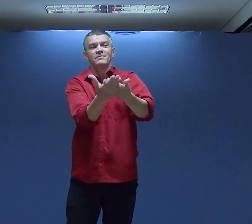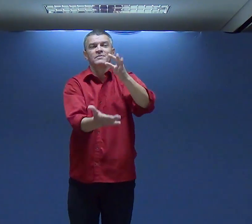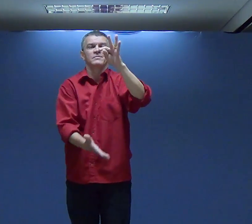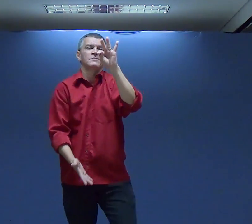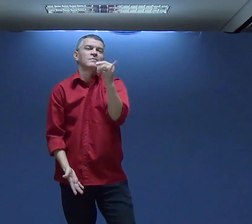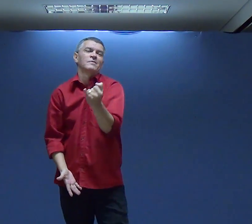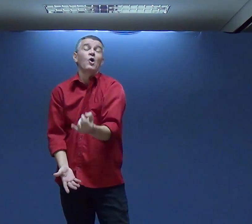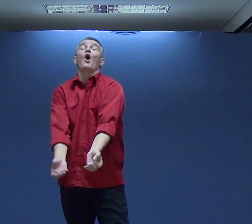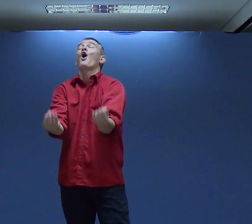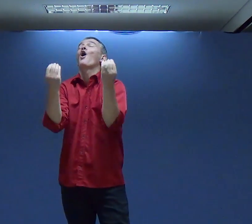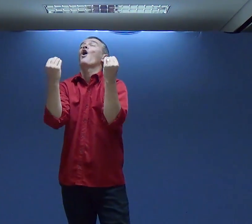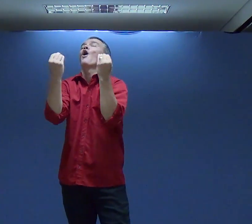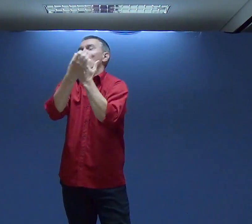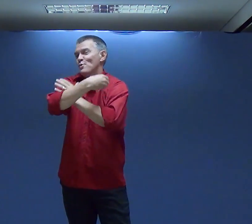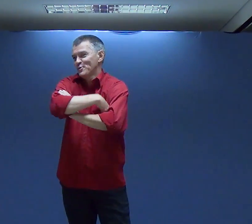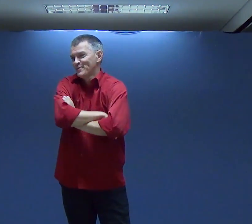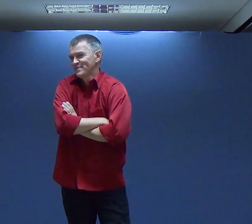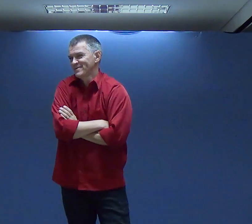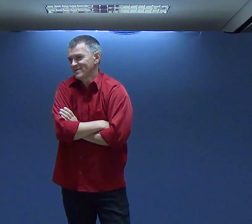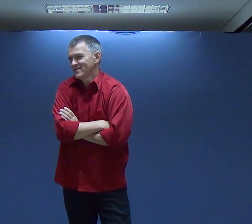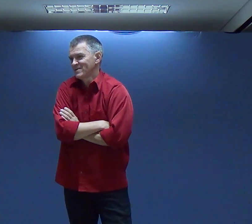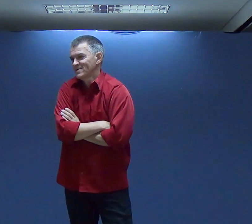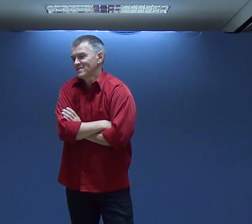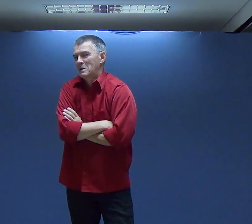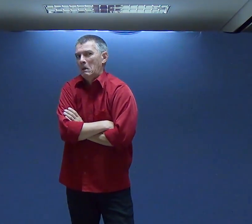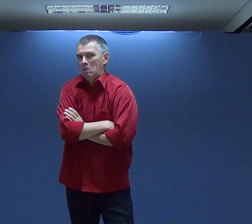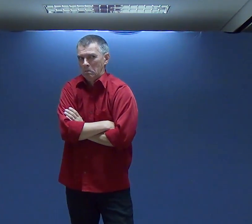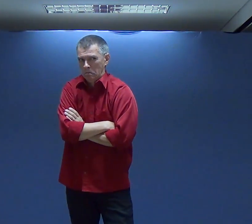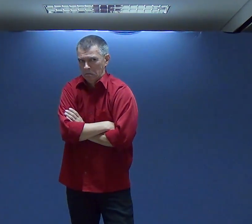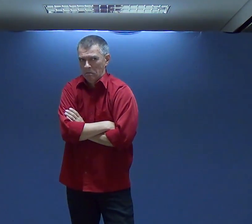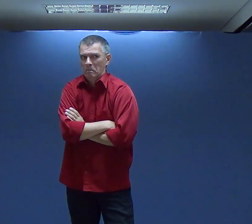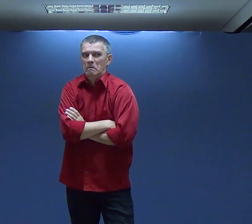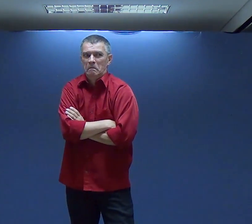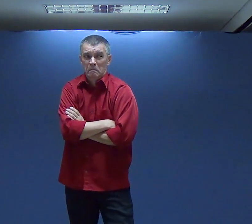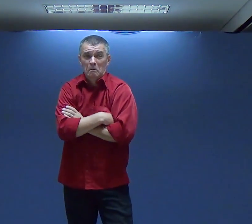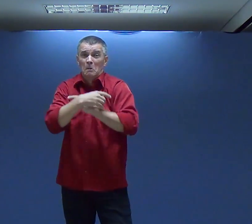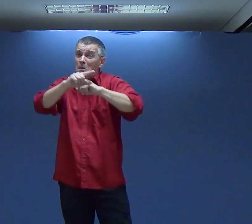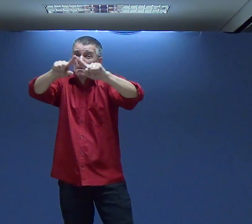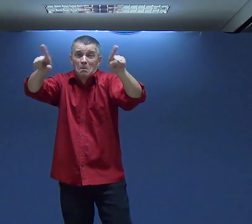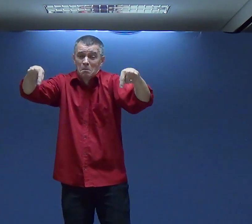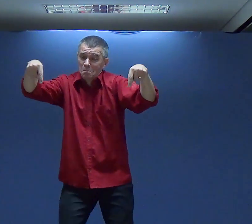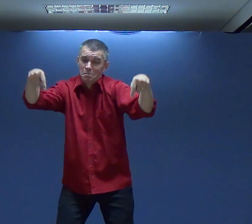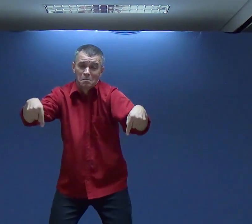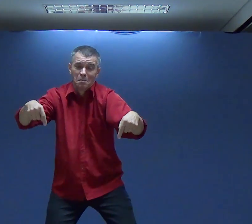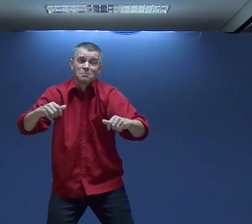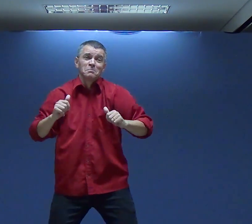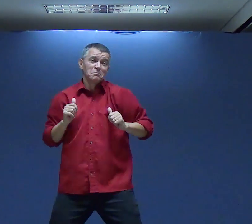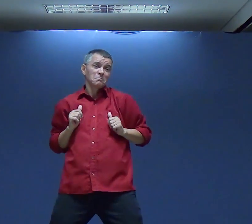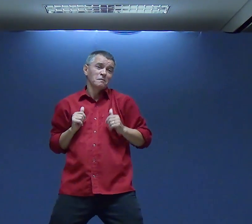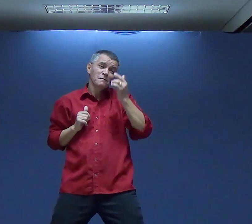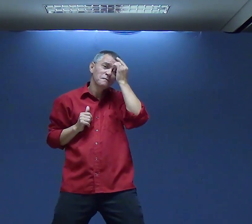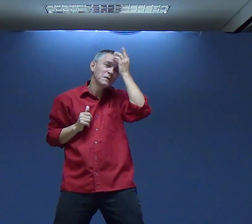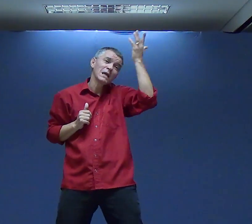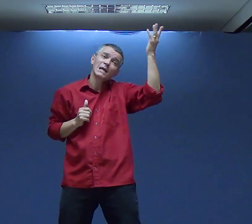9 mil ouvintes Intérpretes É isso Que tem lá E aqui